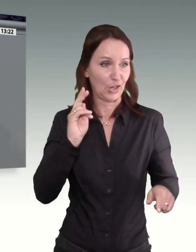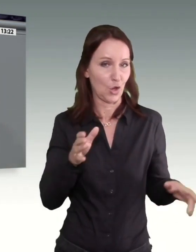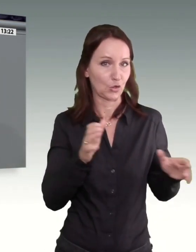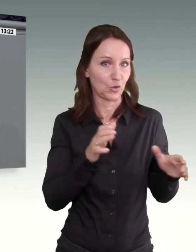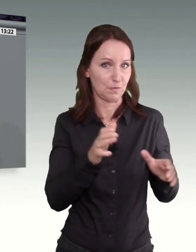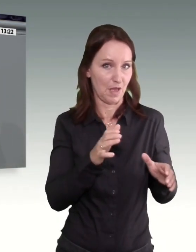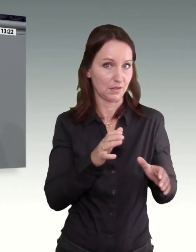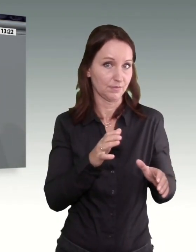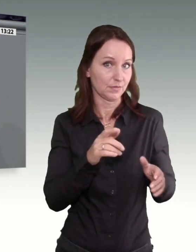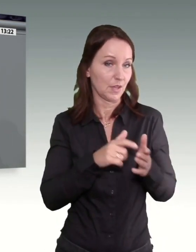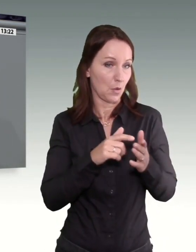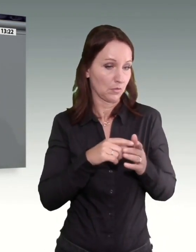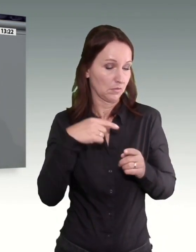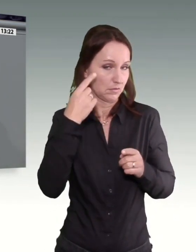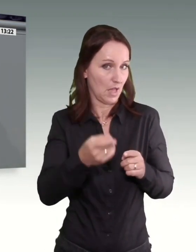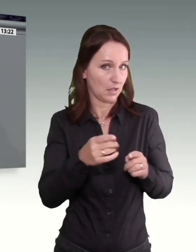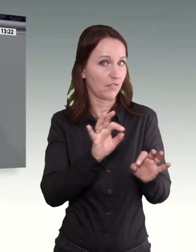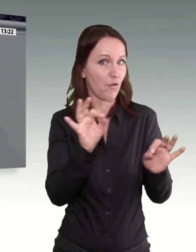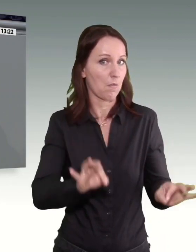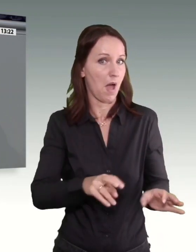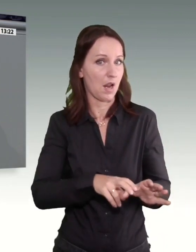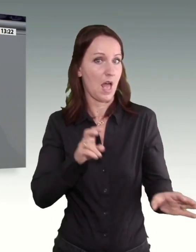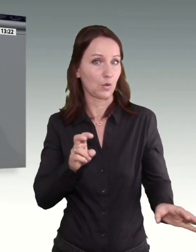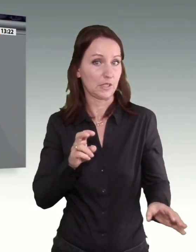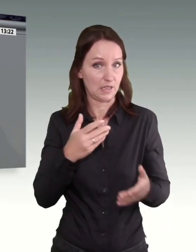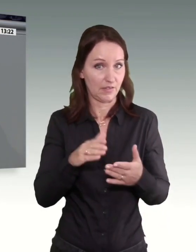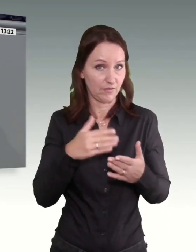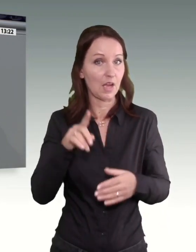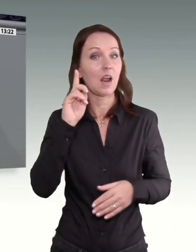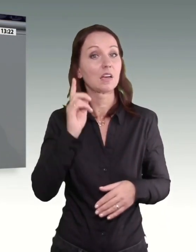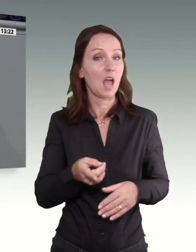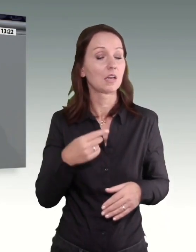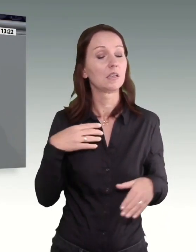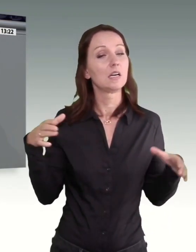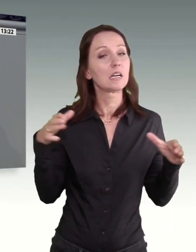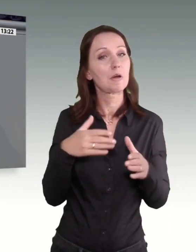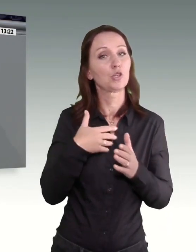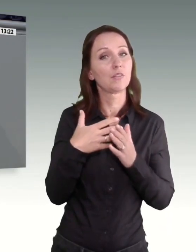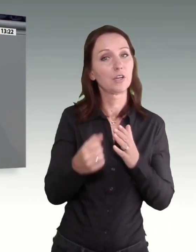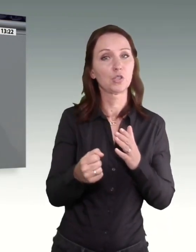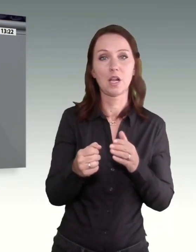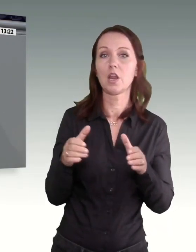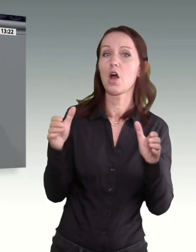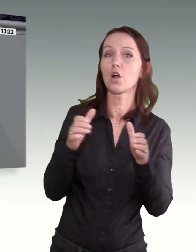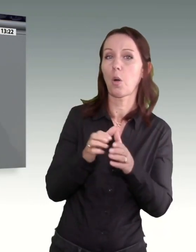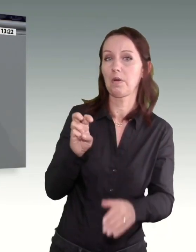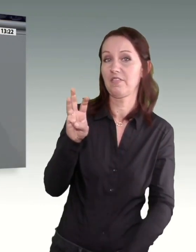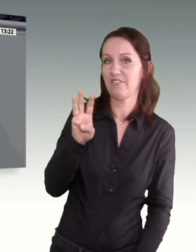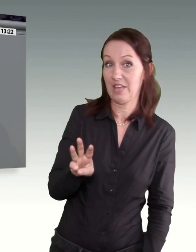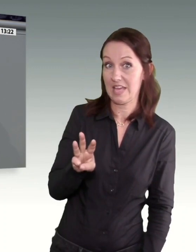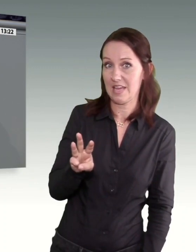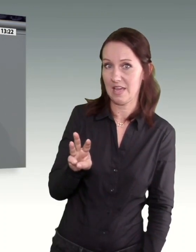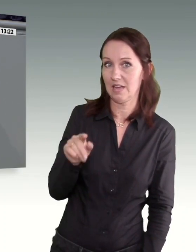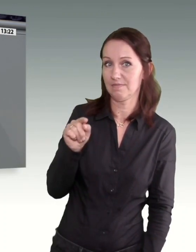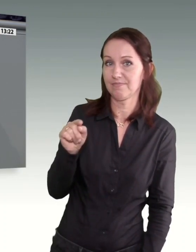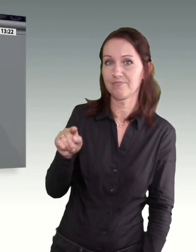Austritt, dann hat die Gemeinschaft festzustellen, dass die Gruppe W es sich wiederum um